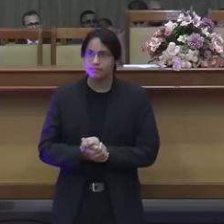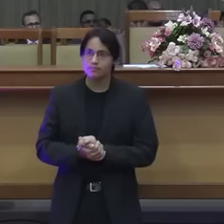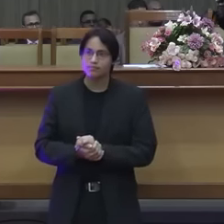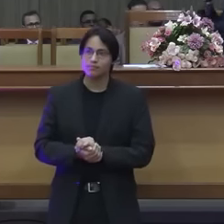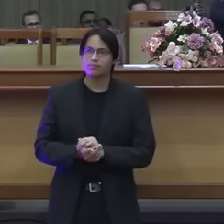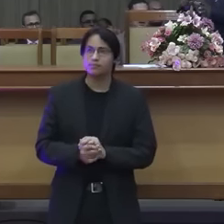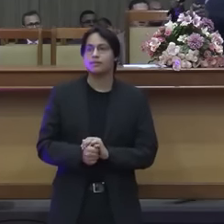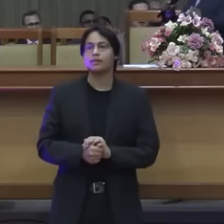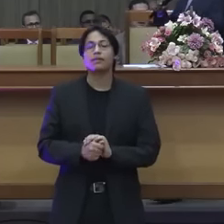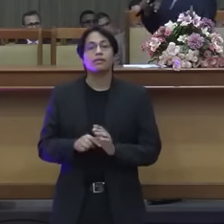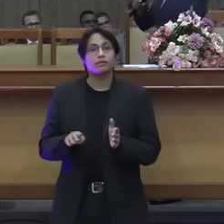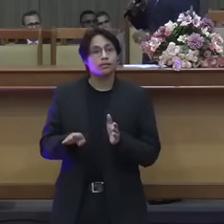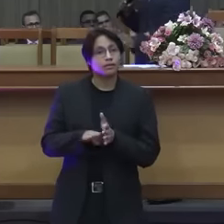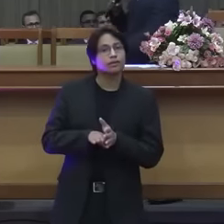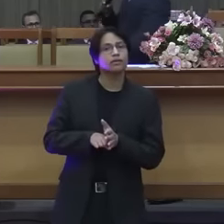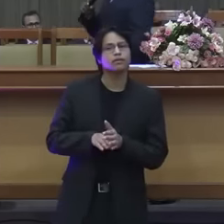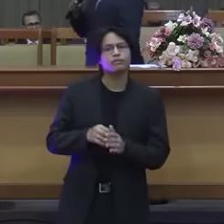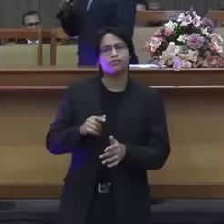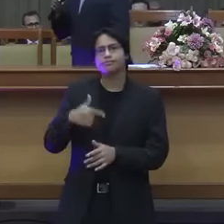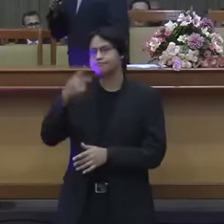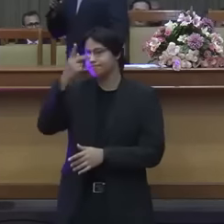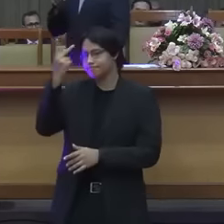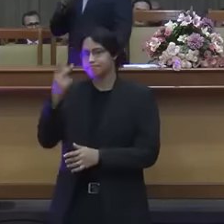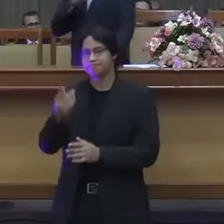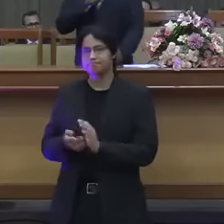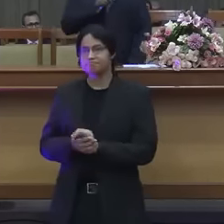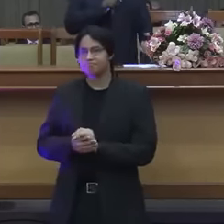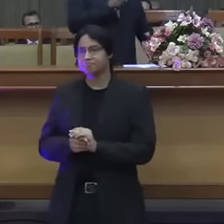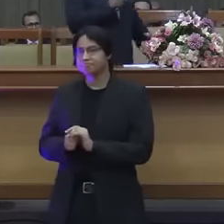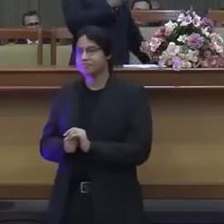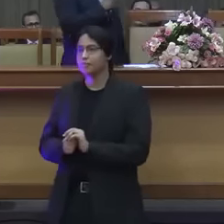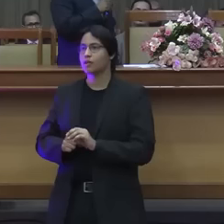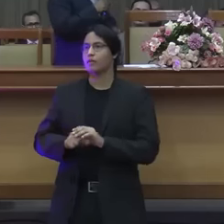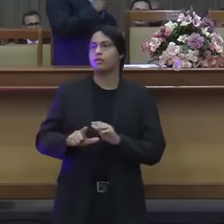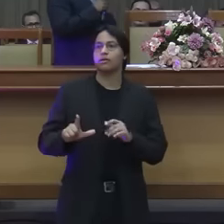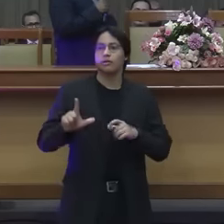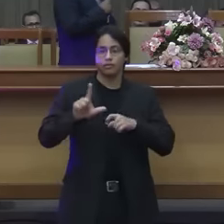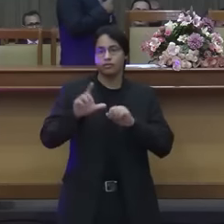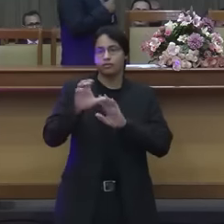mas aí um outro chegou e foi mais pesado está lá em Lucas 10